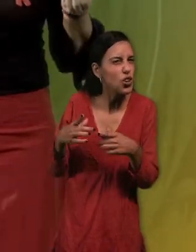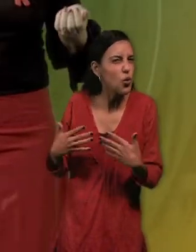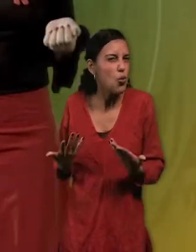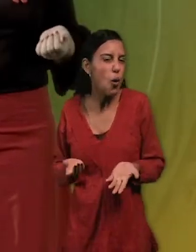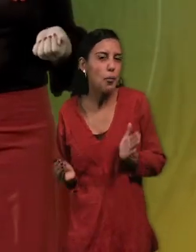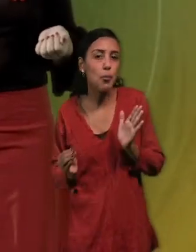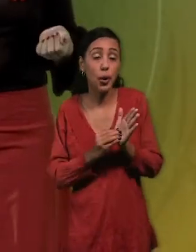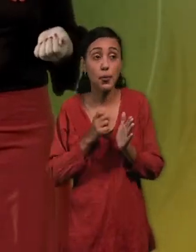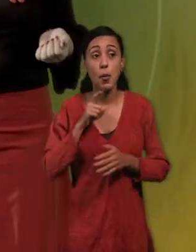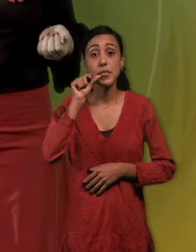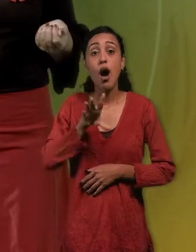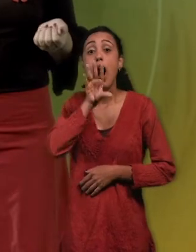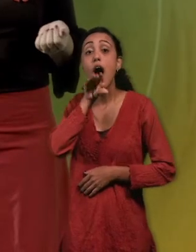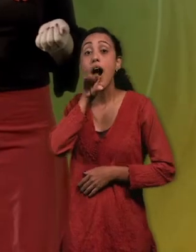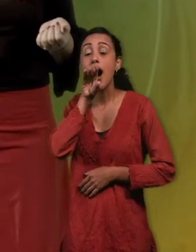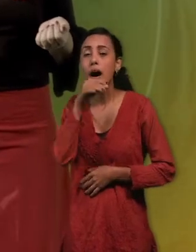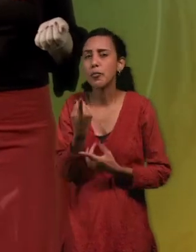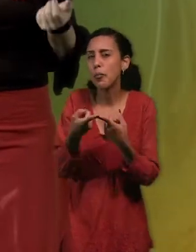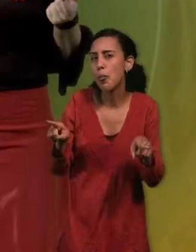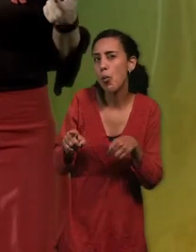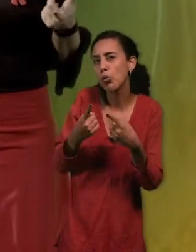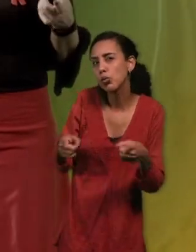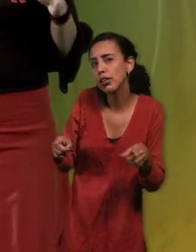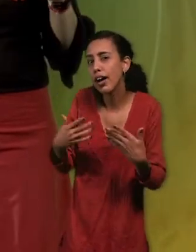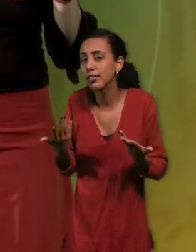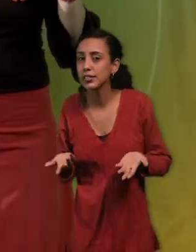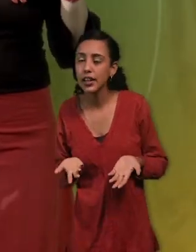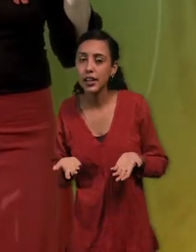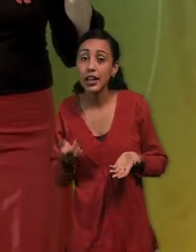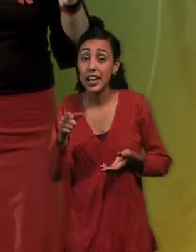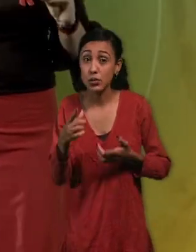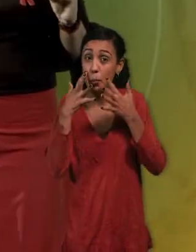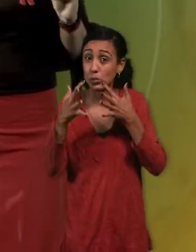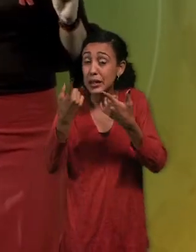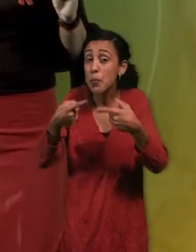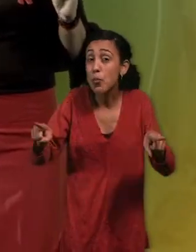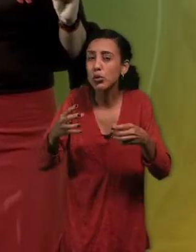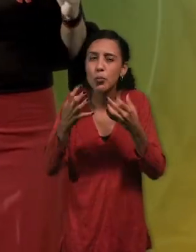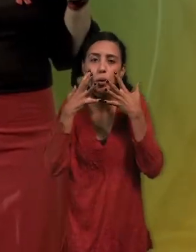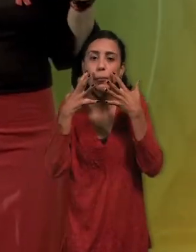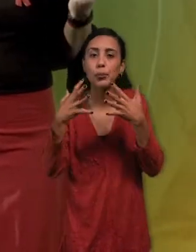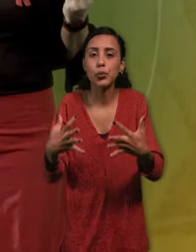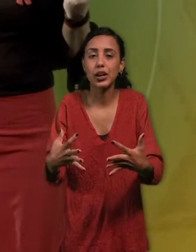hay un personaje hablando. Si hay una música de fondo. La banda sonora es un complemento súper importante para sentir